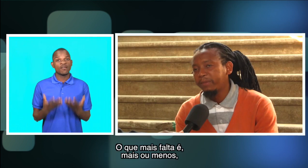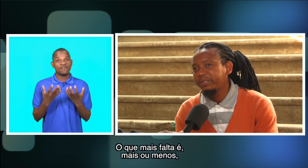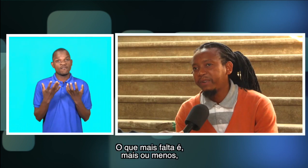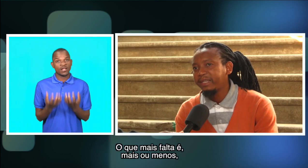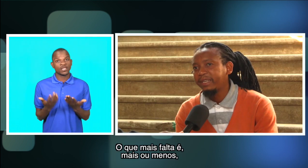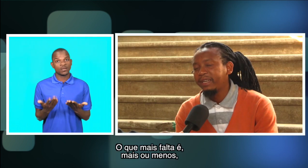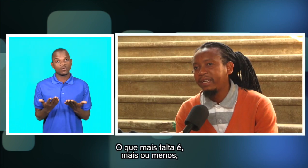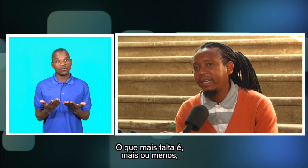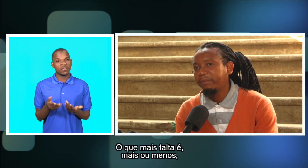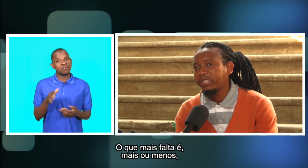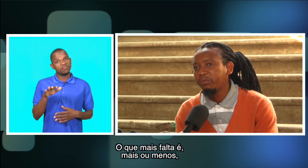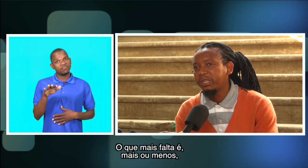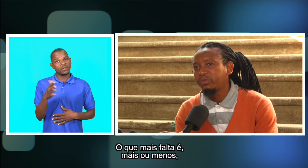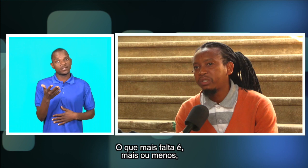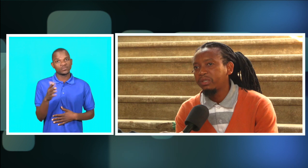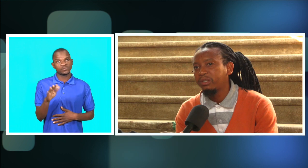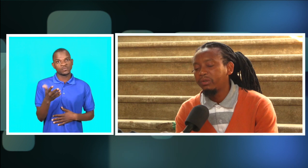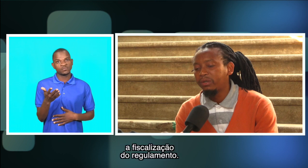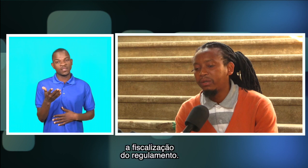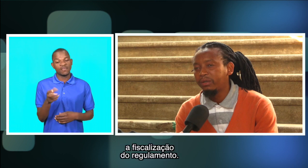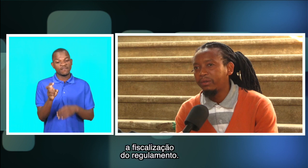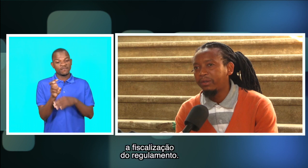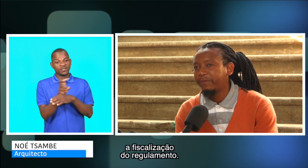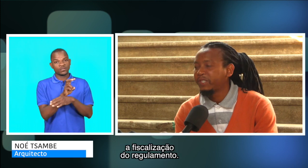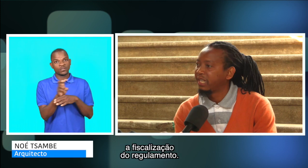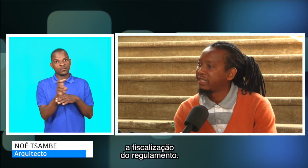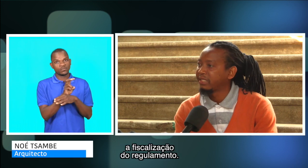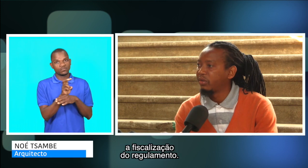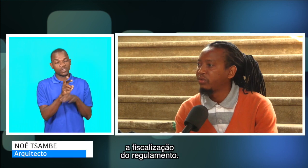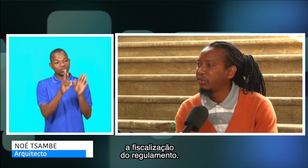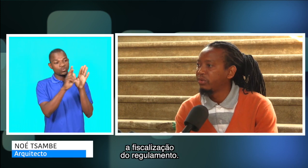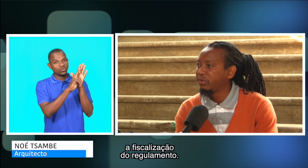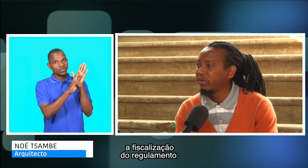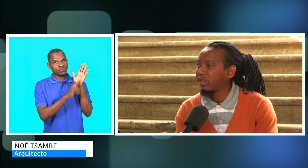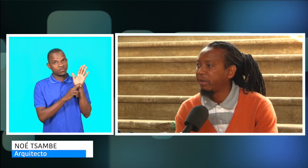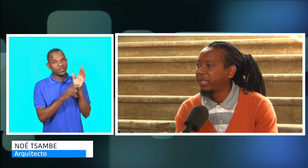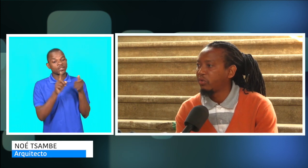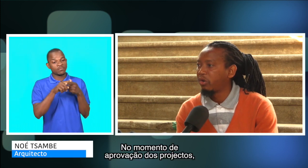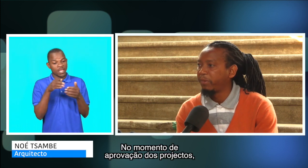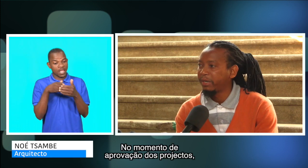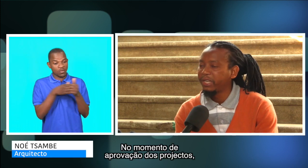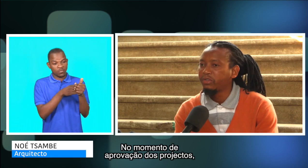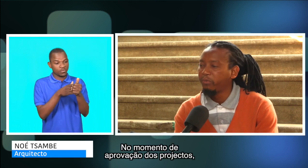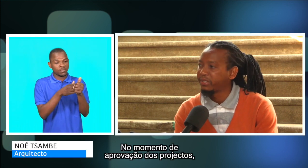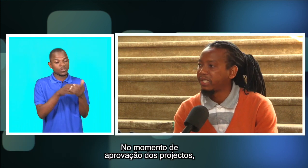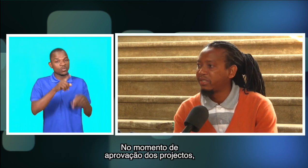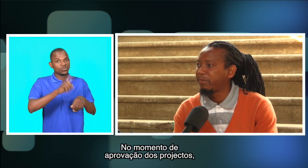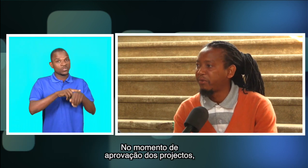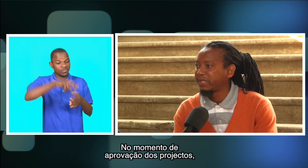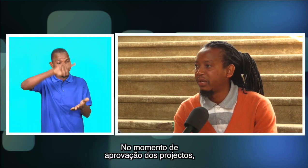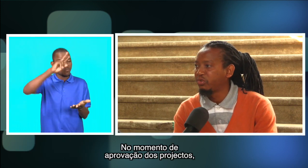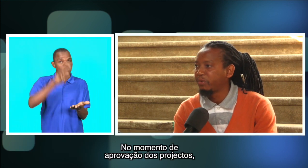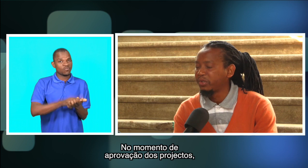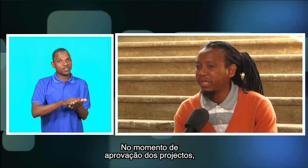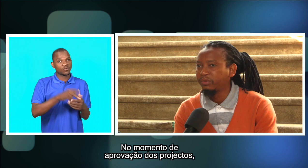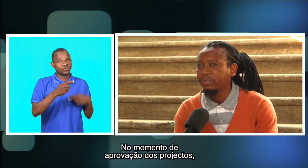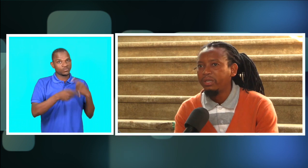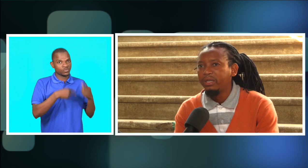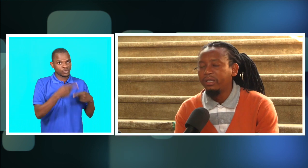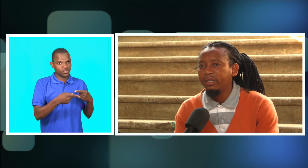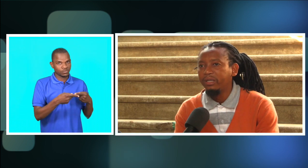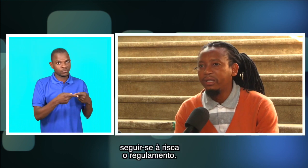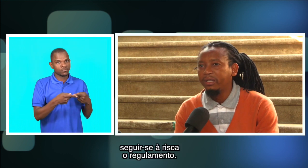O que mais falta é, mais ou menos, a fiscalização do regulamento, o acompanhamento no processo de aprovação dos